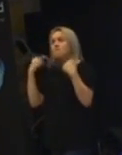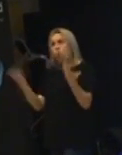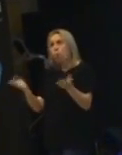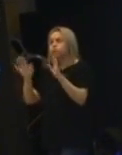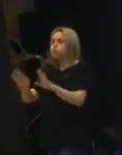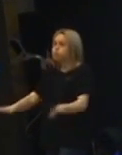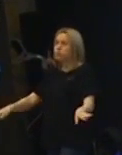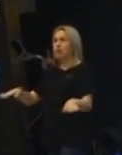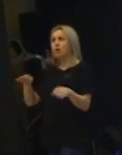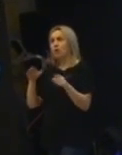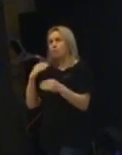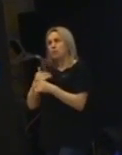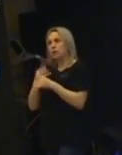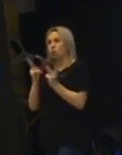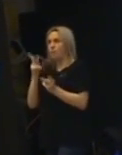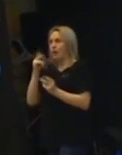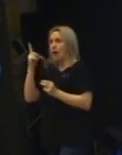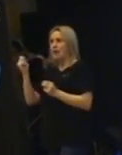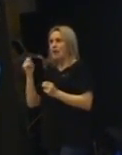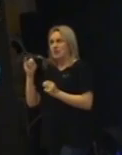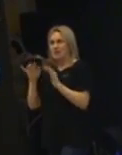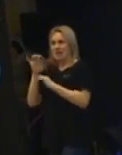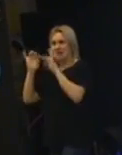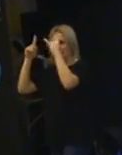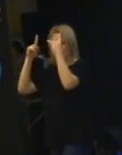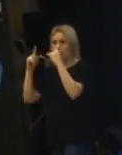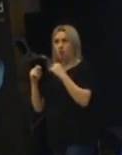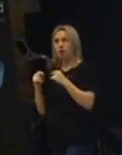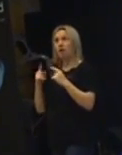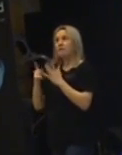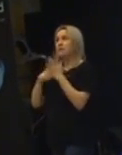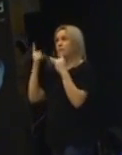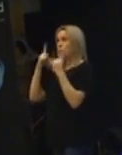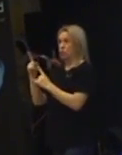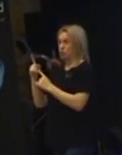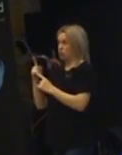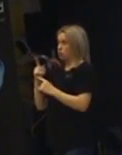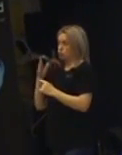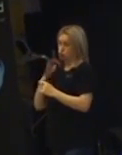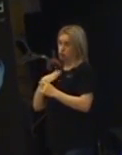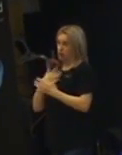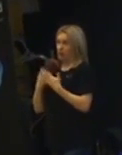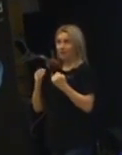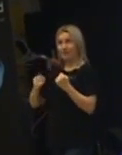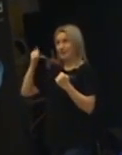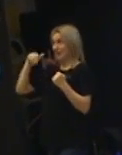i Kalles klättreträd. Det måste man också få bli. Det finns människor som inte tycker att det är viktigaste i världen att bli president.